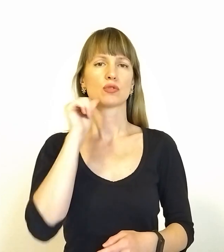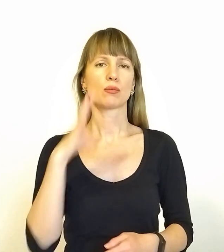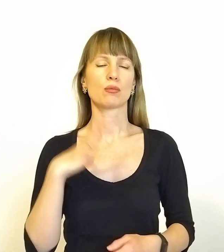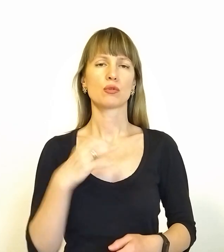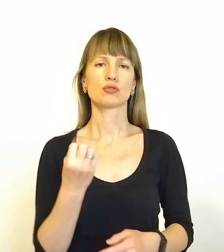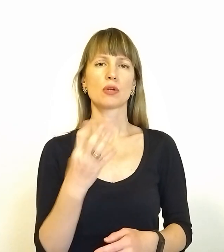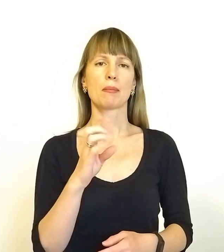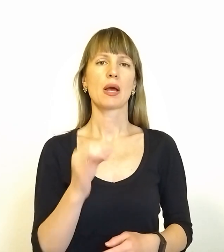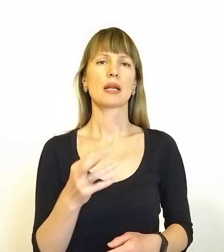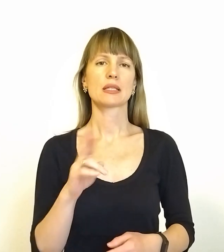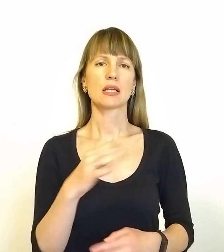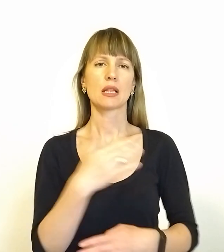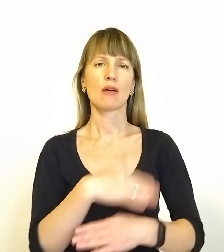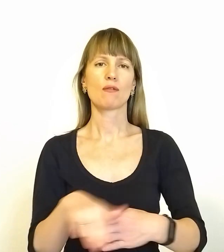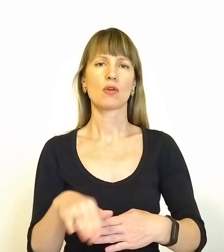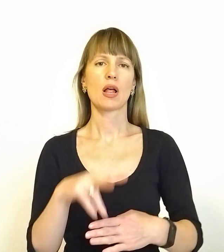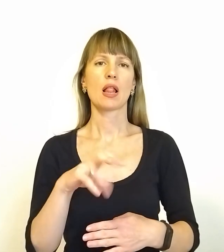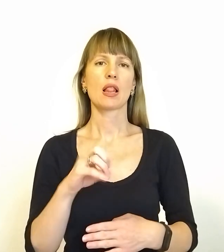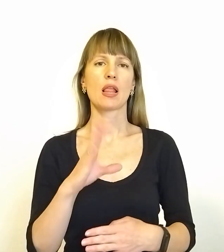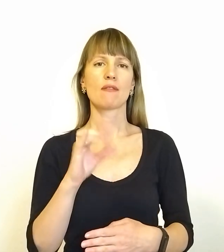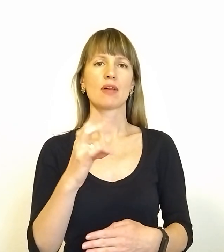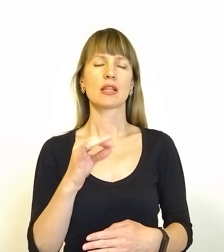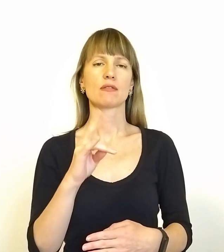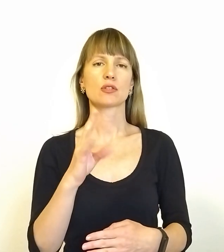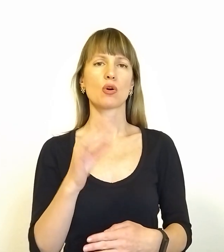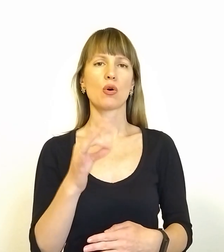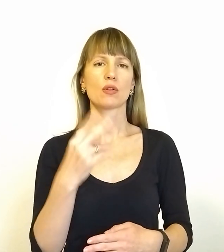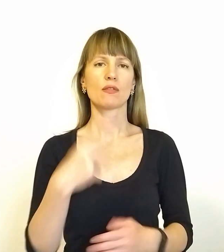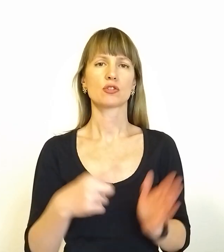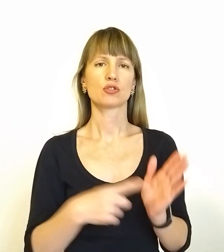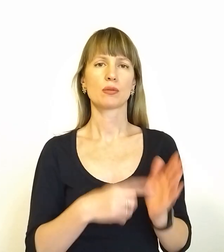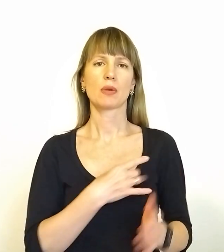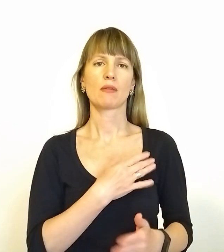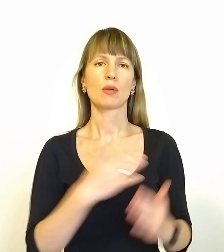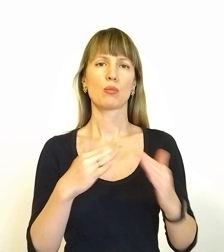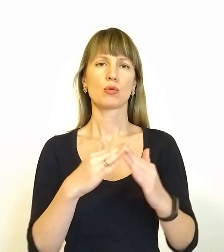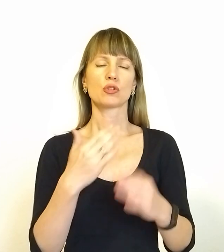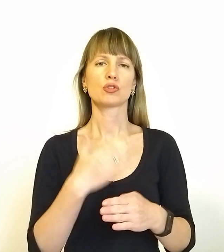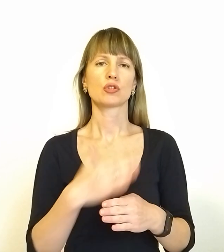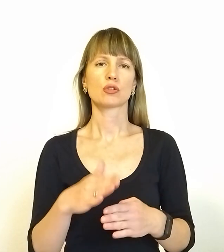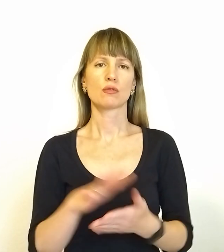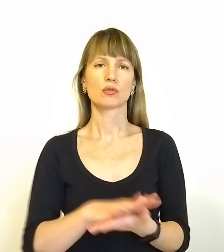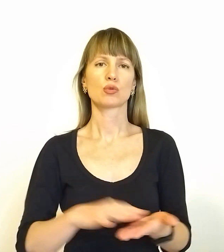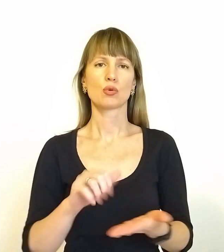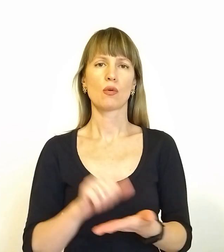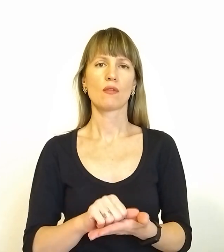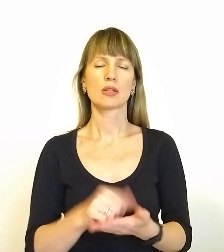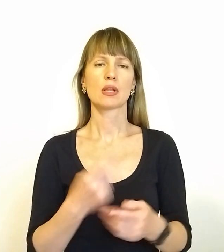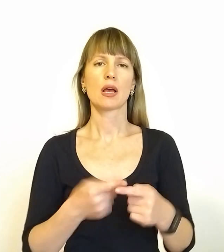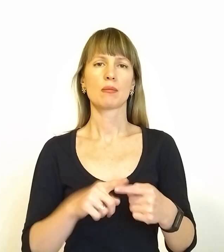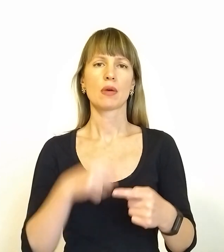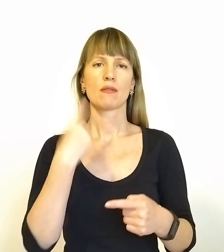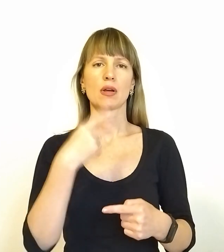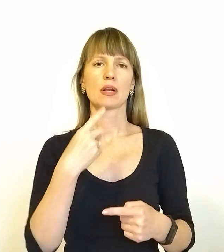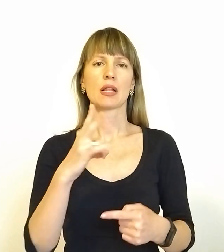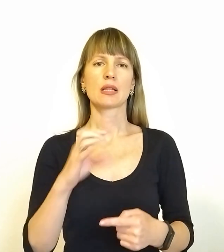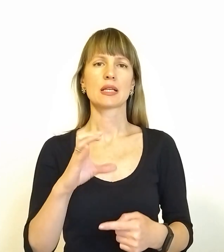14 березня, на вулиці Ливаневського, 26. Приватний будинок частково зруйнований. Про це йдеться на сайті